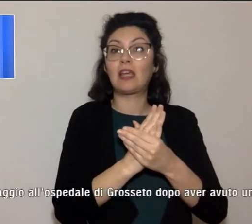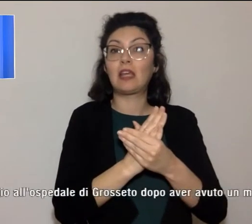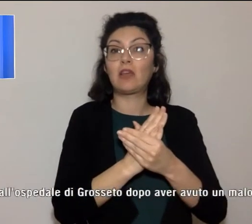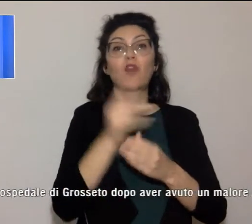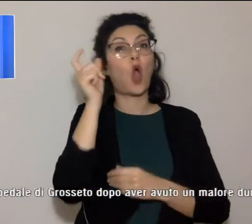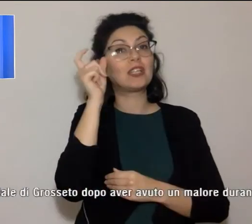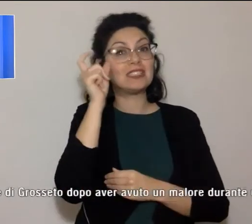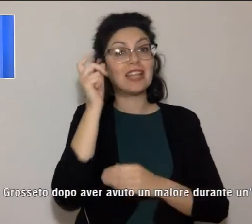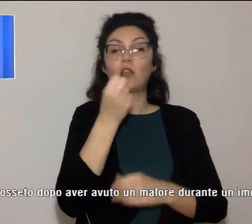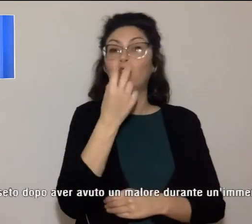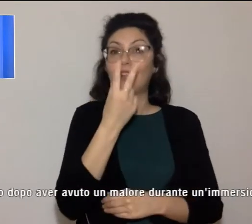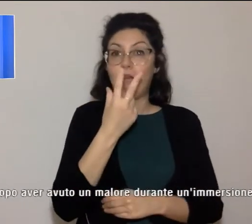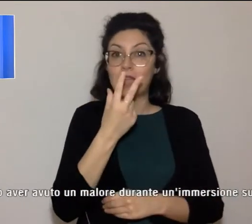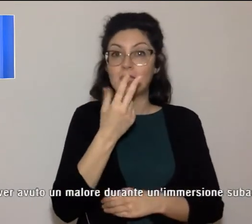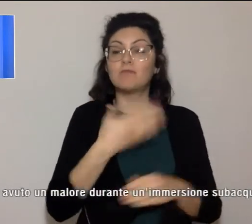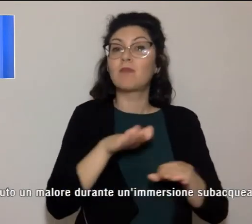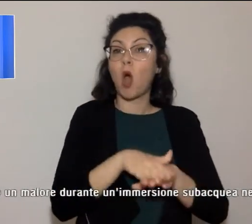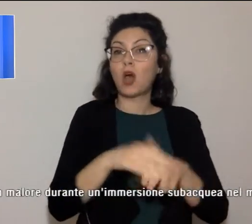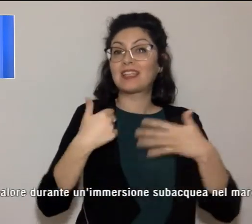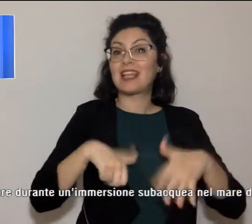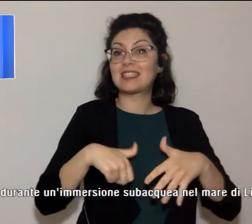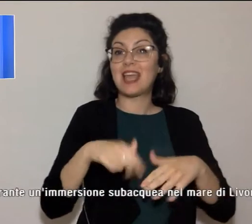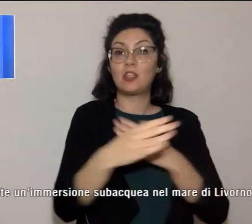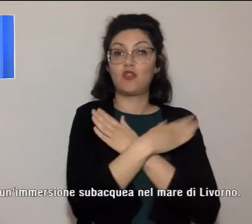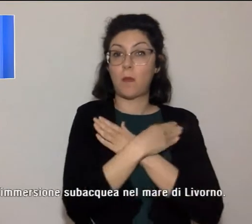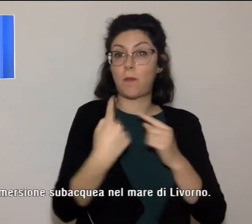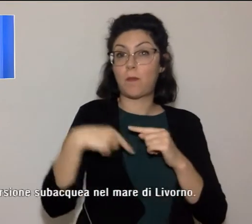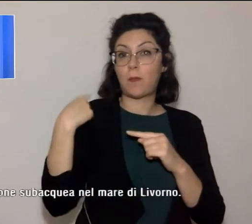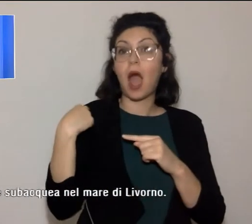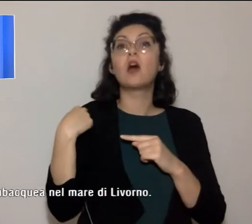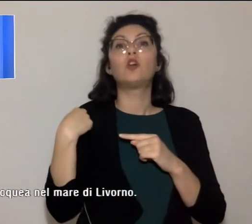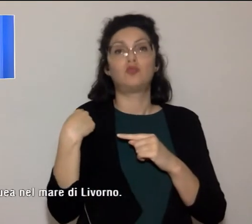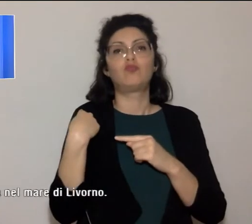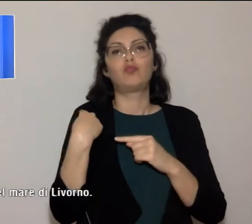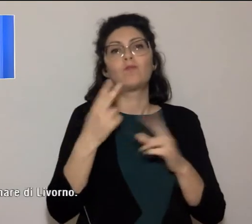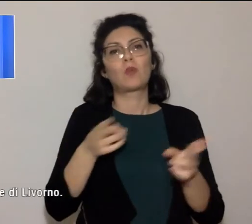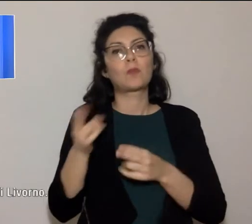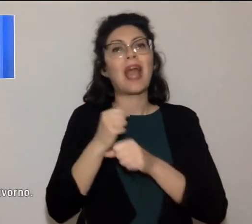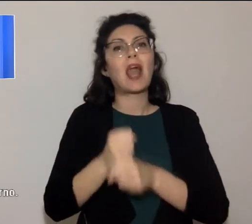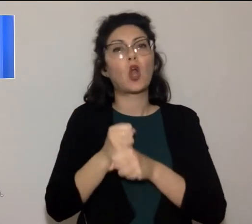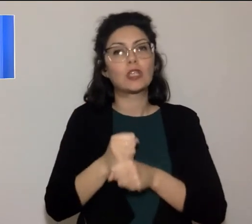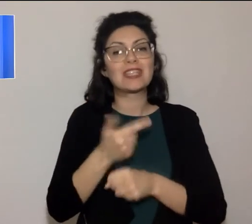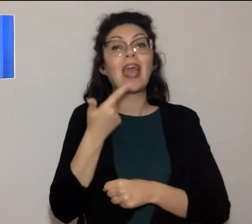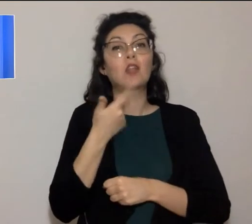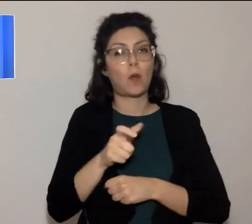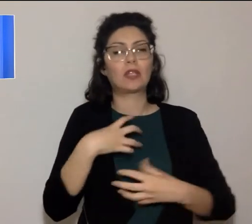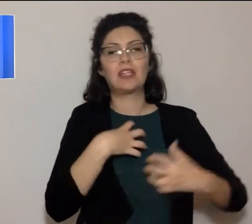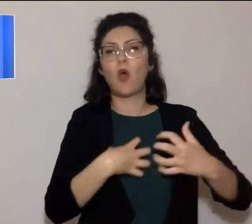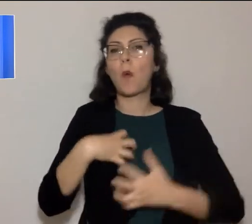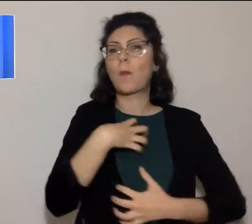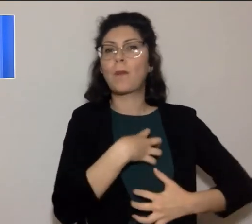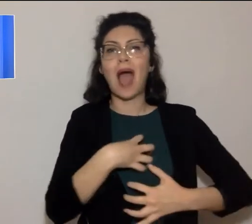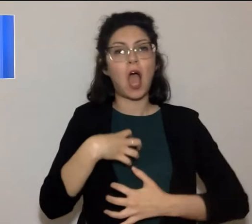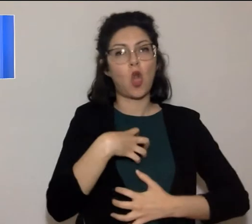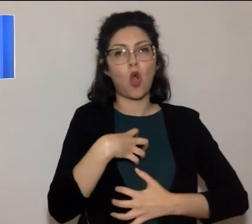Firenze, morta il 16 maggio all'ospedale di Grosseto dopo aver avuto un malore durante